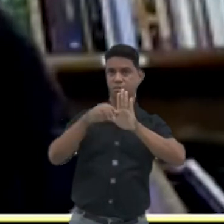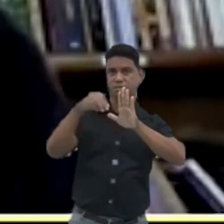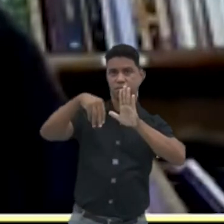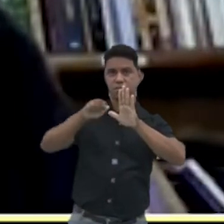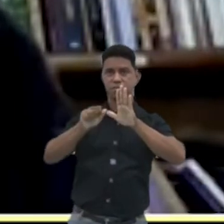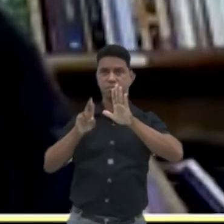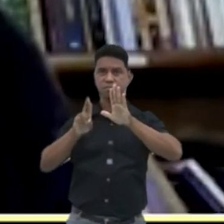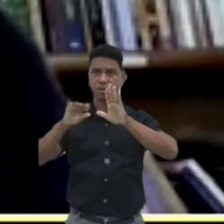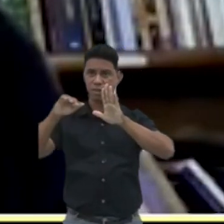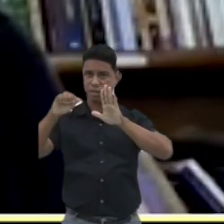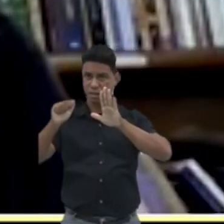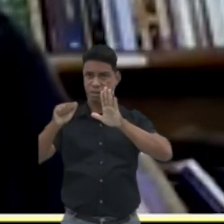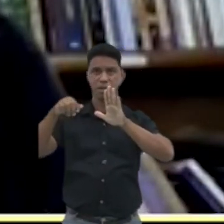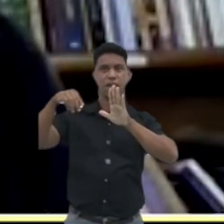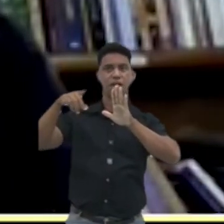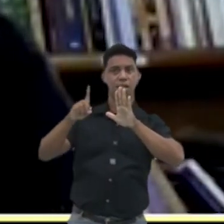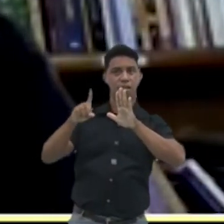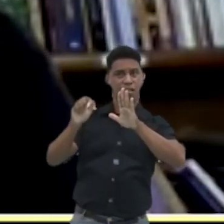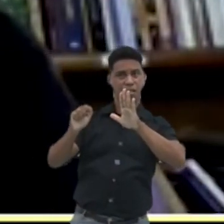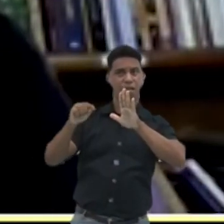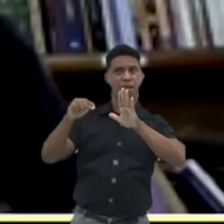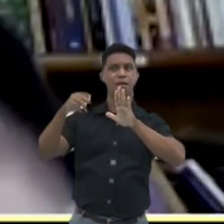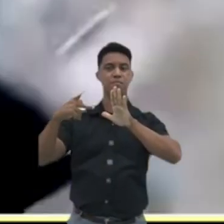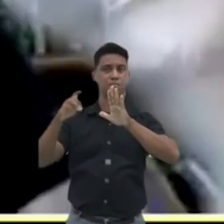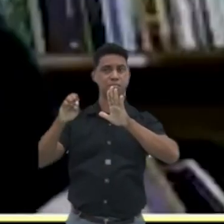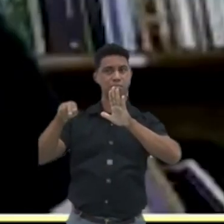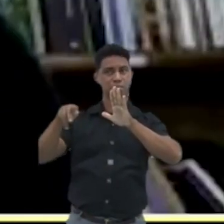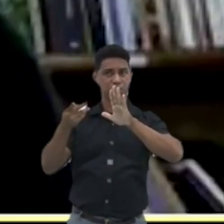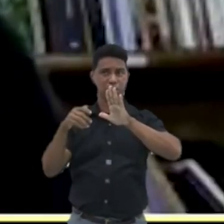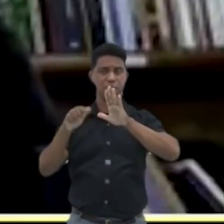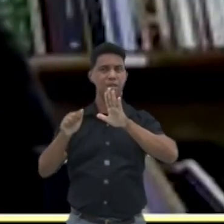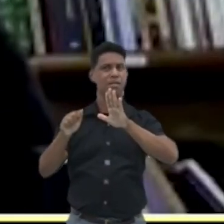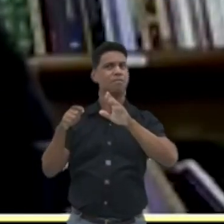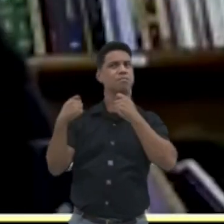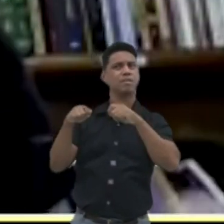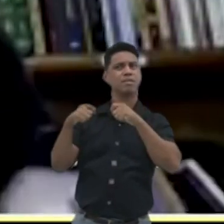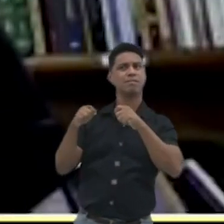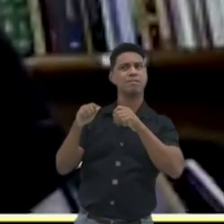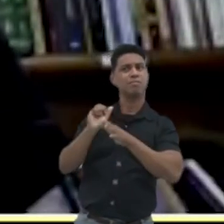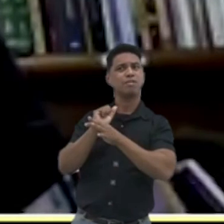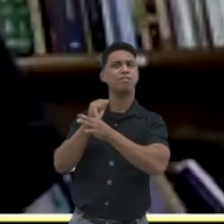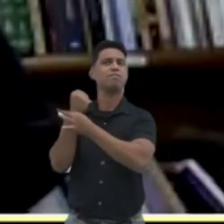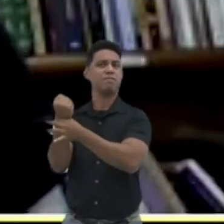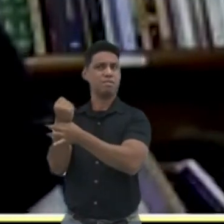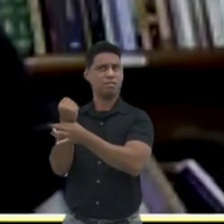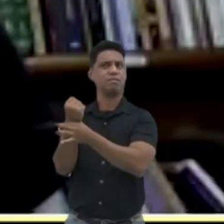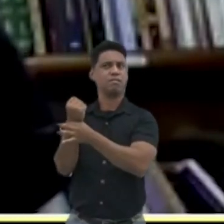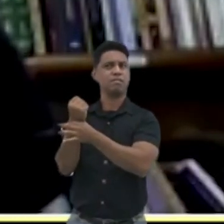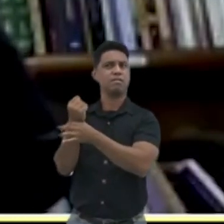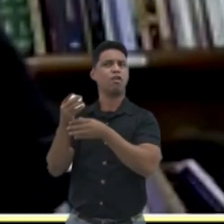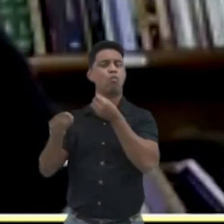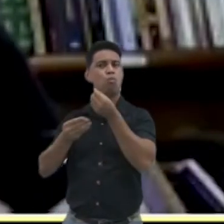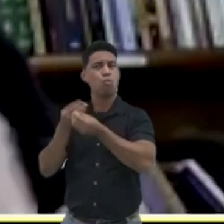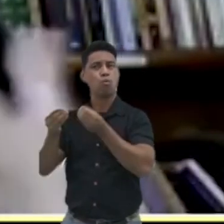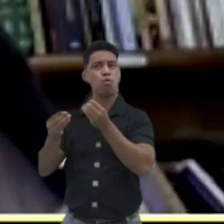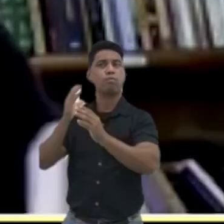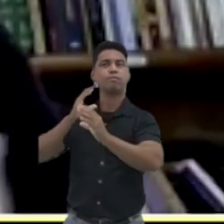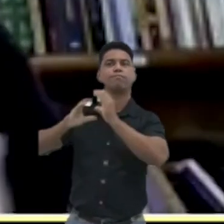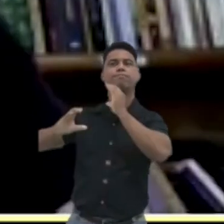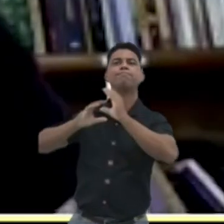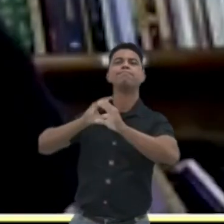Então nós precisamos fazer essas campanhas. Mas como nos comunicar com as mulheres com deficiência?